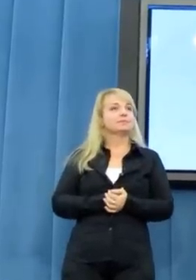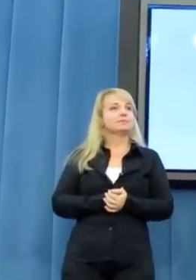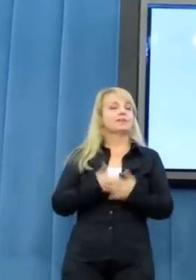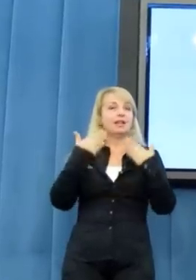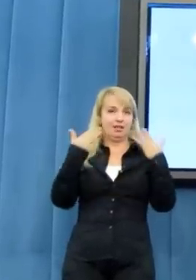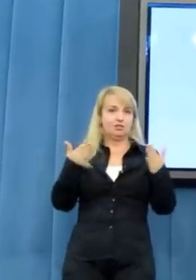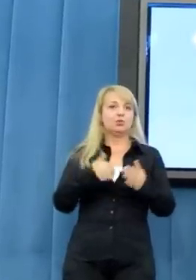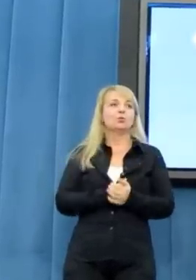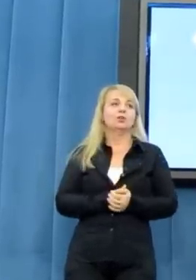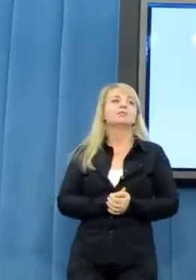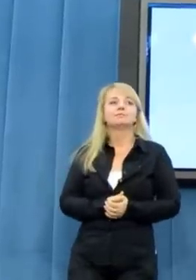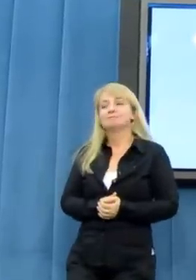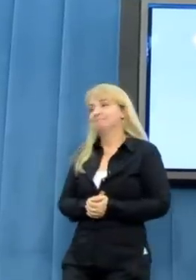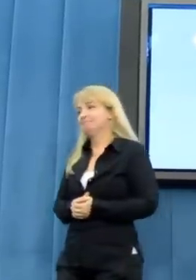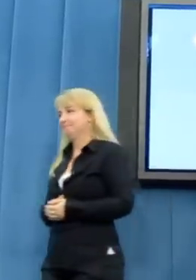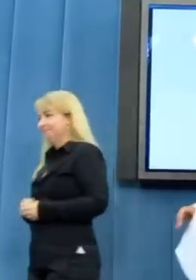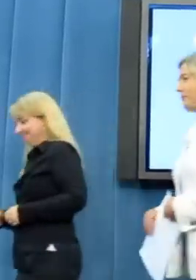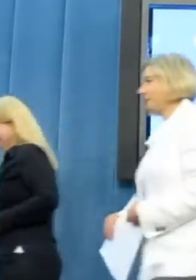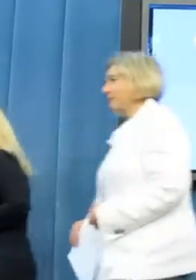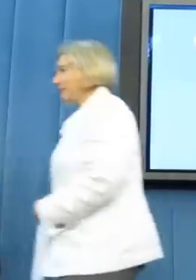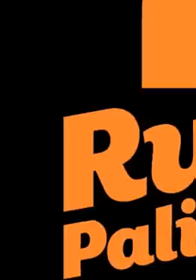to wszystko, to dziękuję bardzo. Do widzenia państwu.